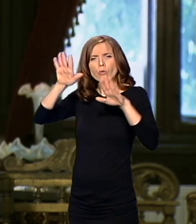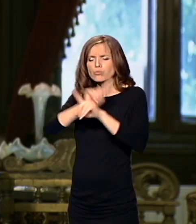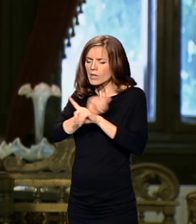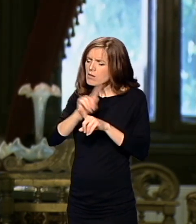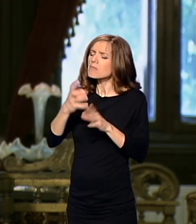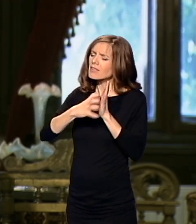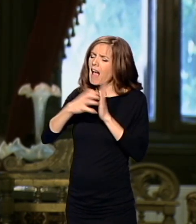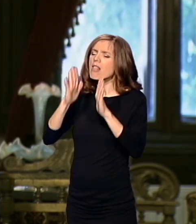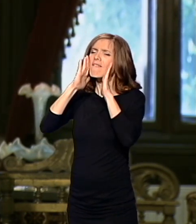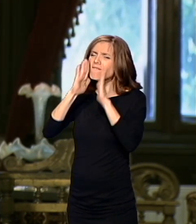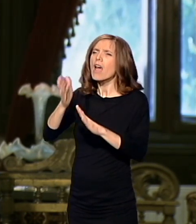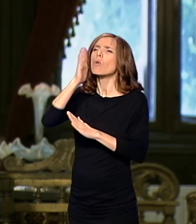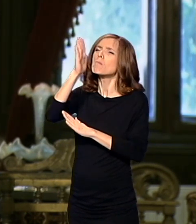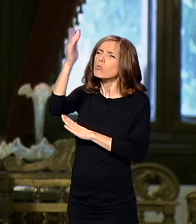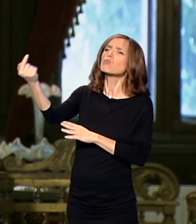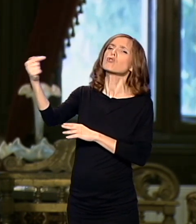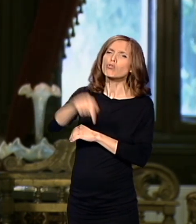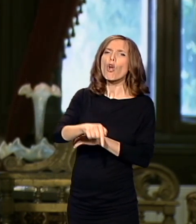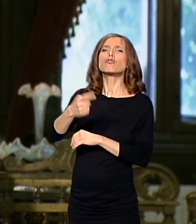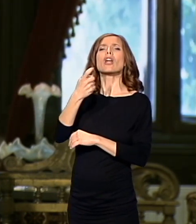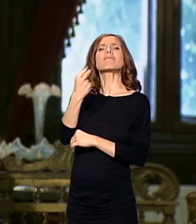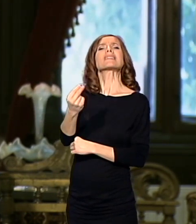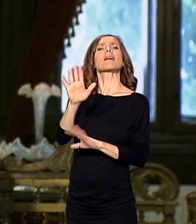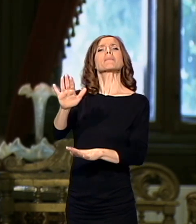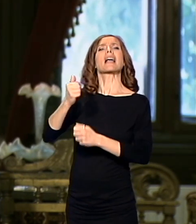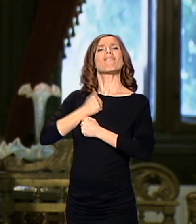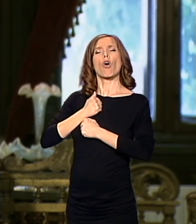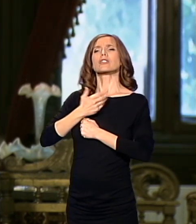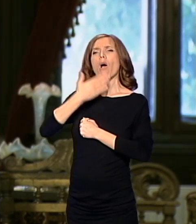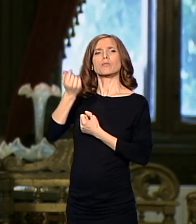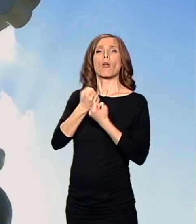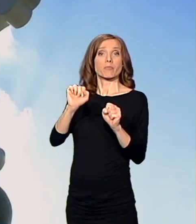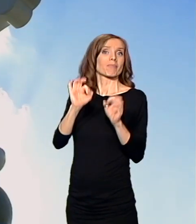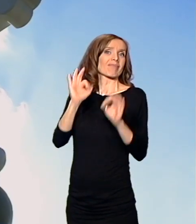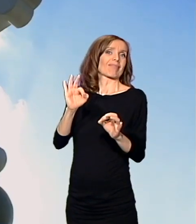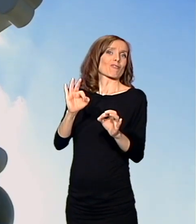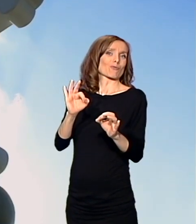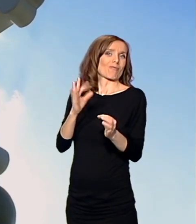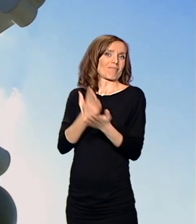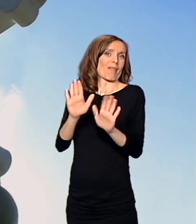da će ipak srbska vojska doći i osloboditi ove kraje, što se inače i desilo.